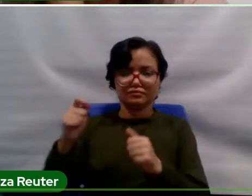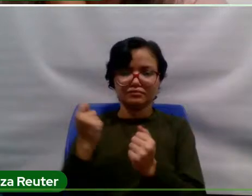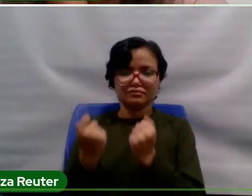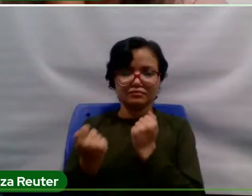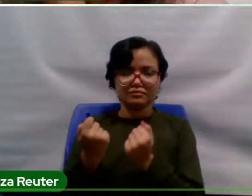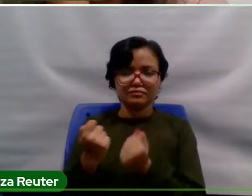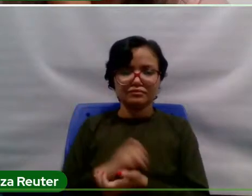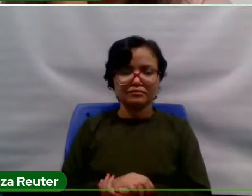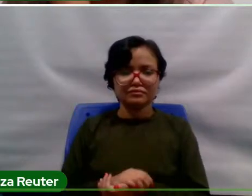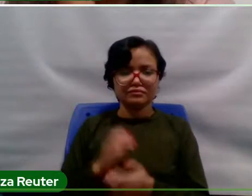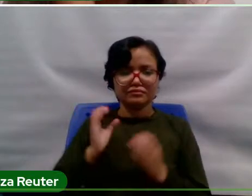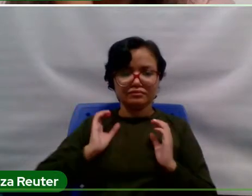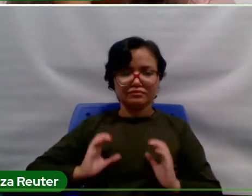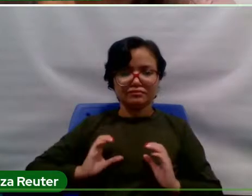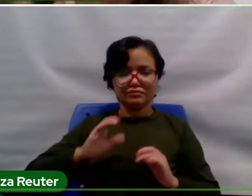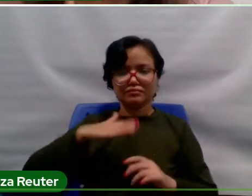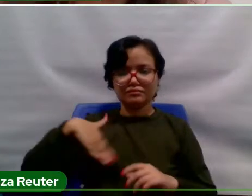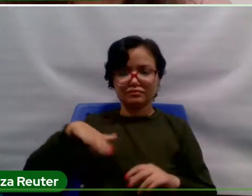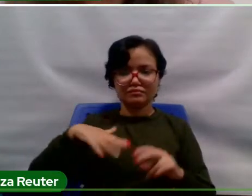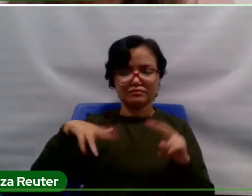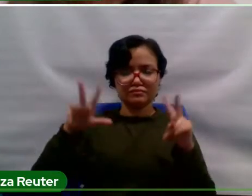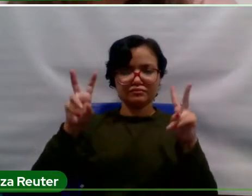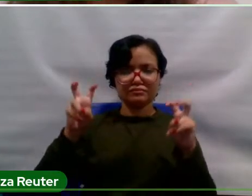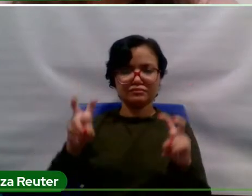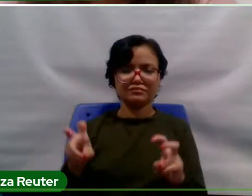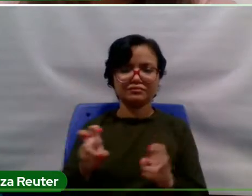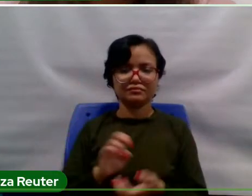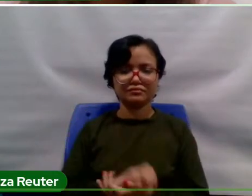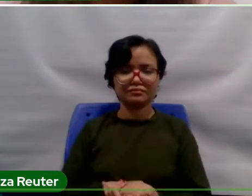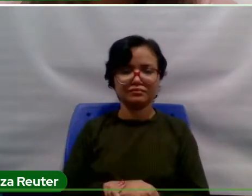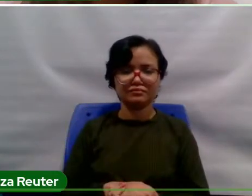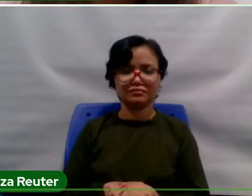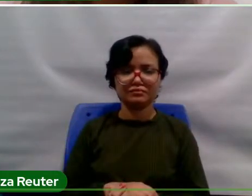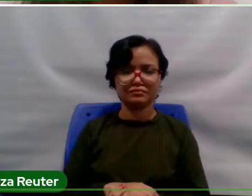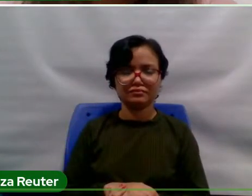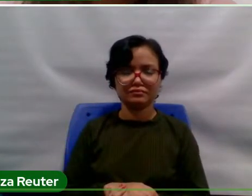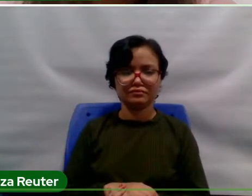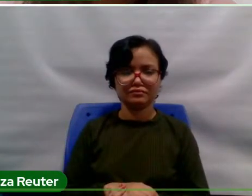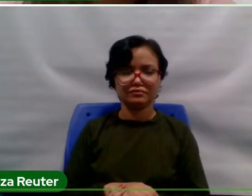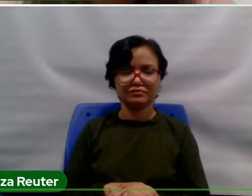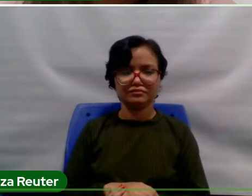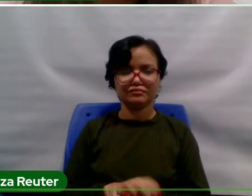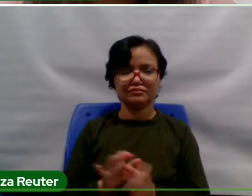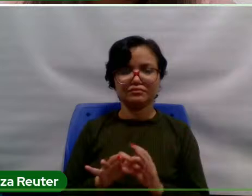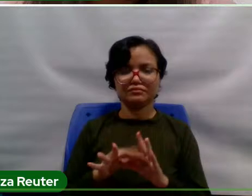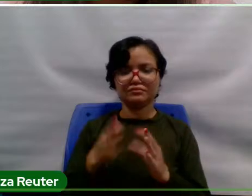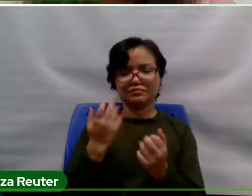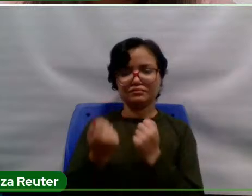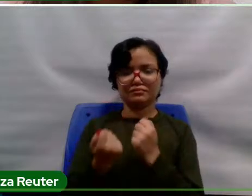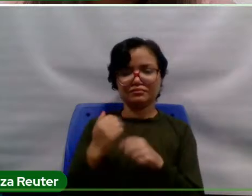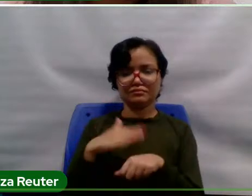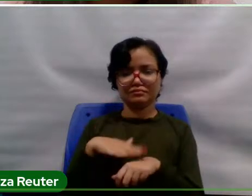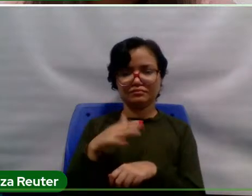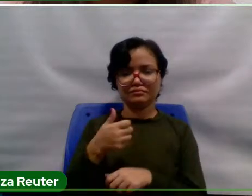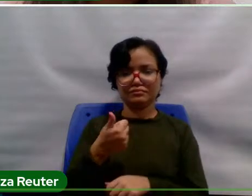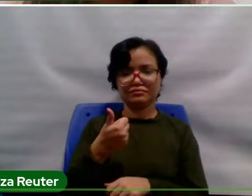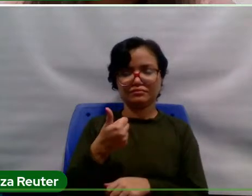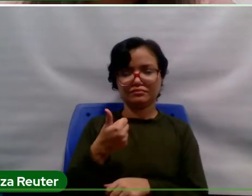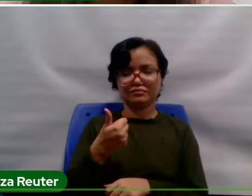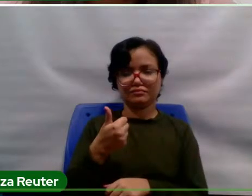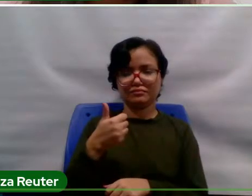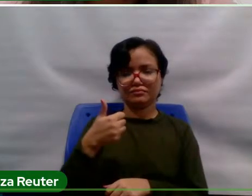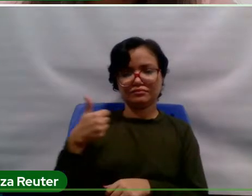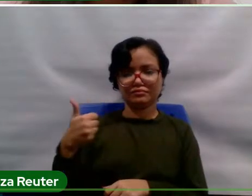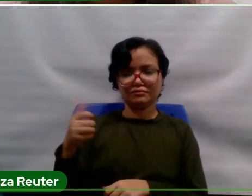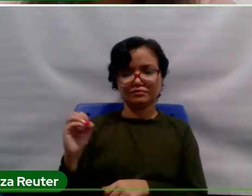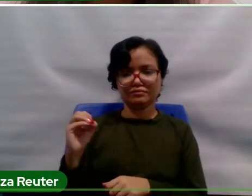de áreas temáticas, que se dispuseram, Avaliar os mais de 110 trabalhos que foram